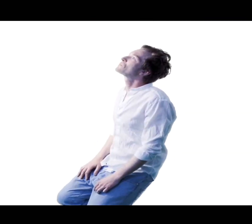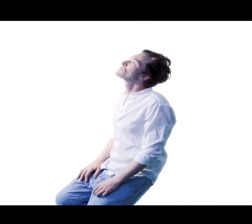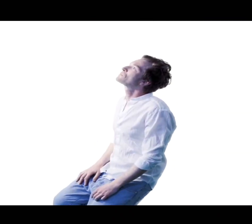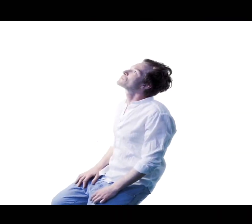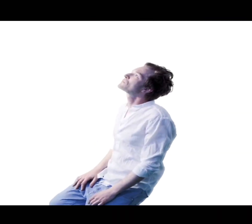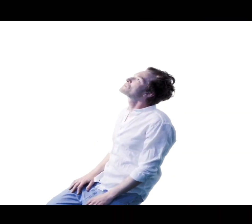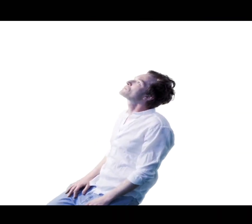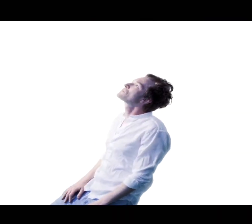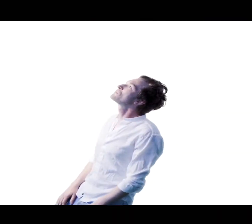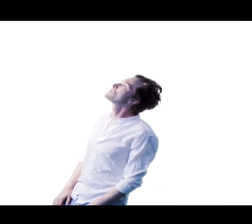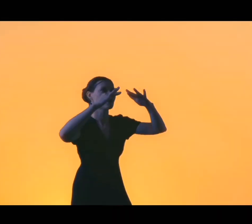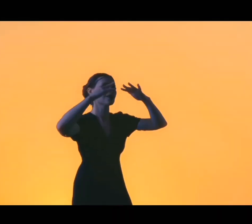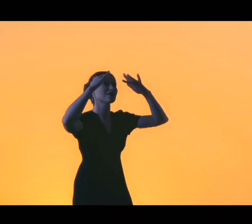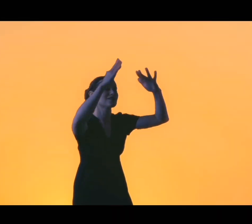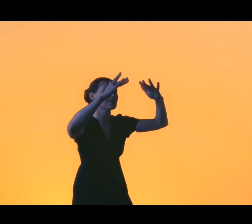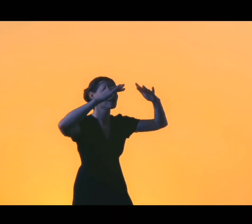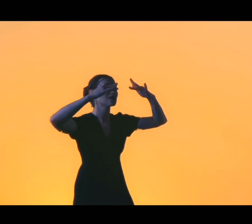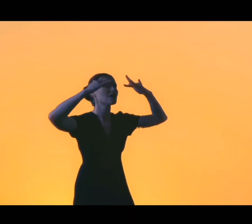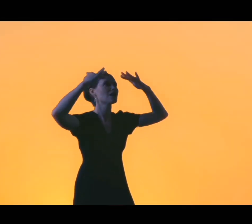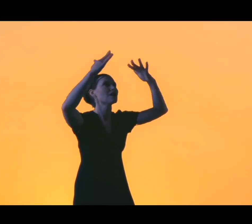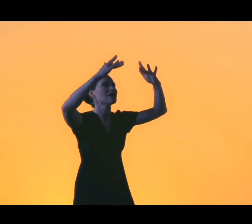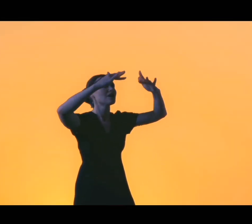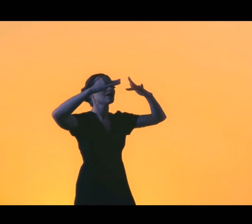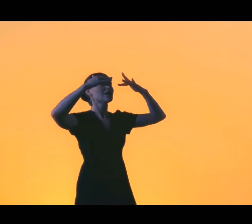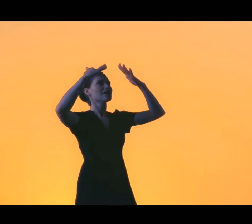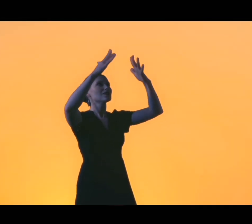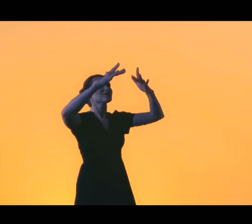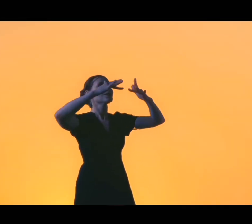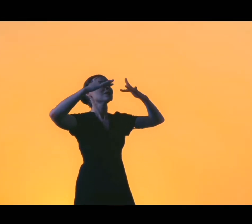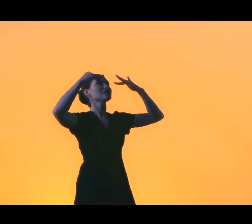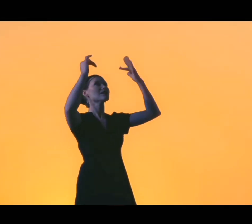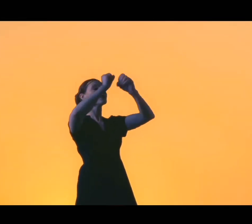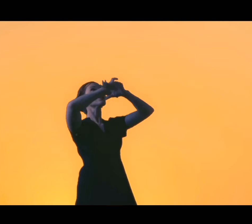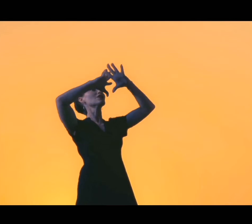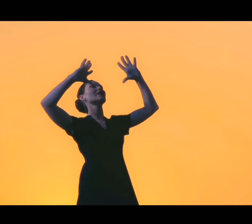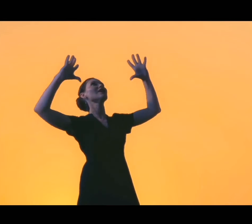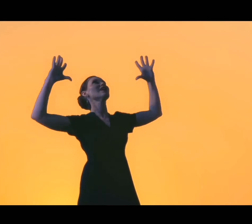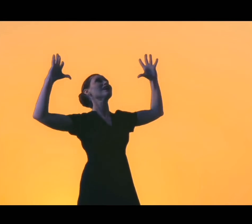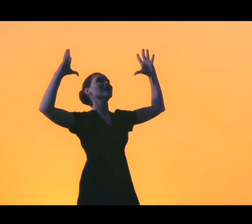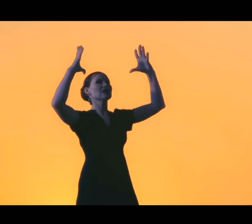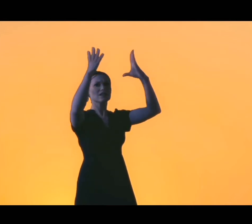J'en suis brûlé les ailes à vouloir toucher le soleil